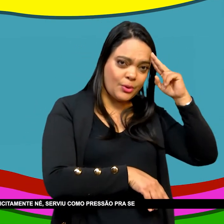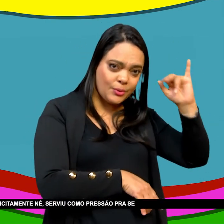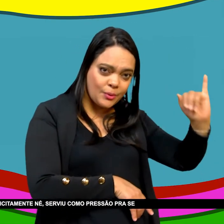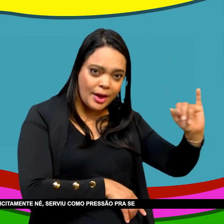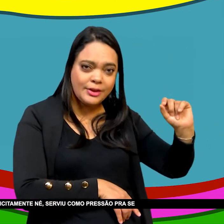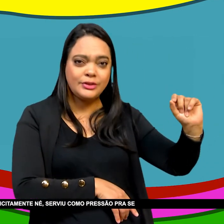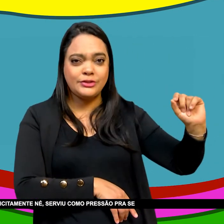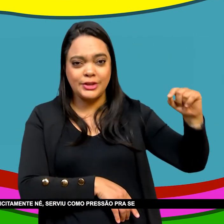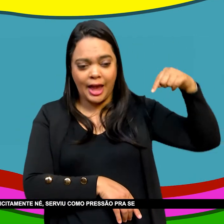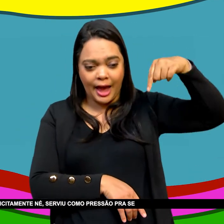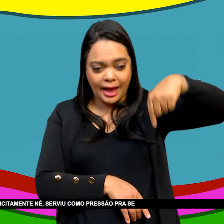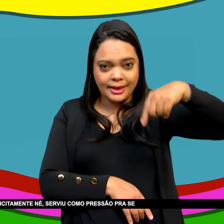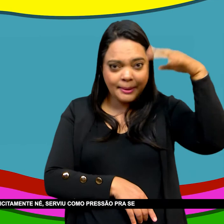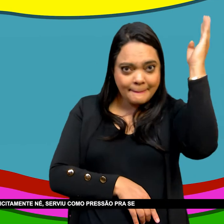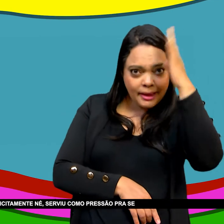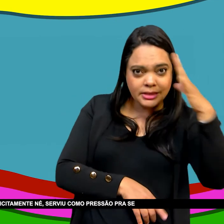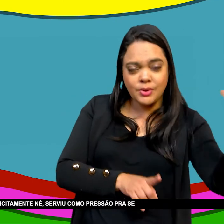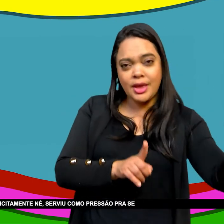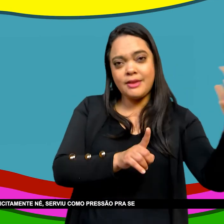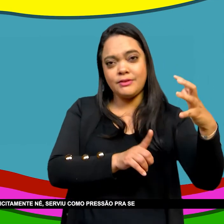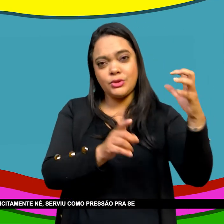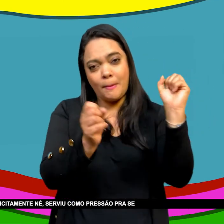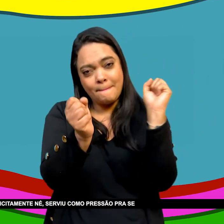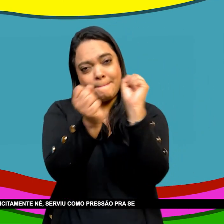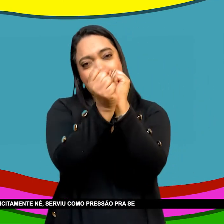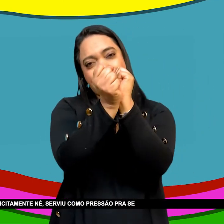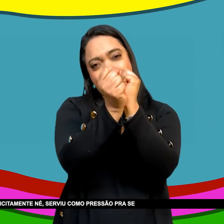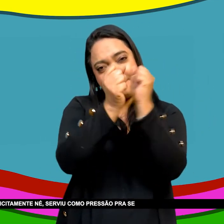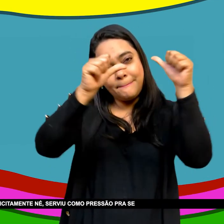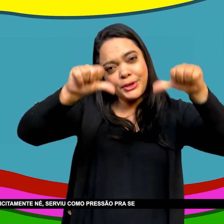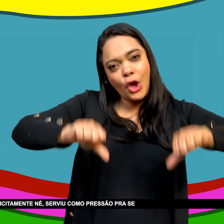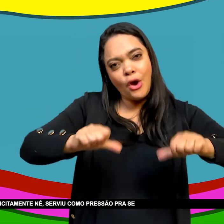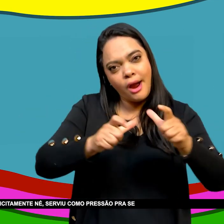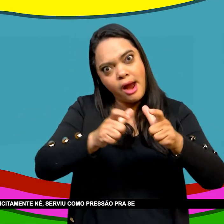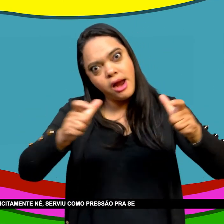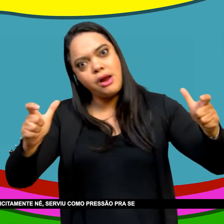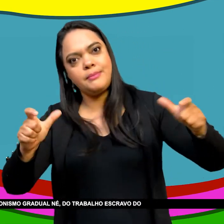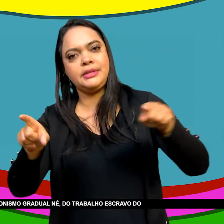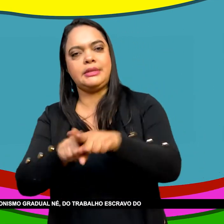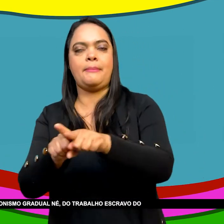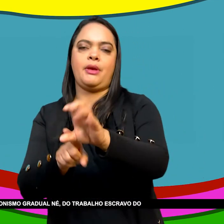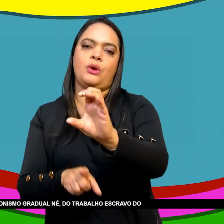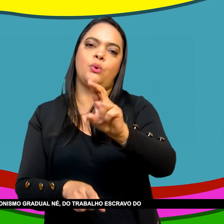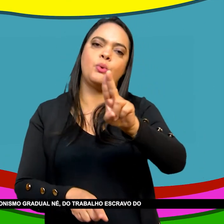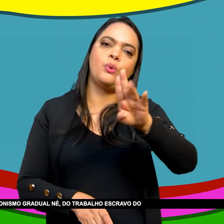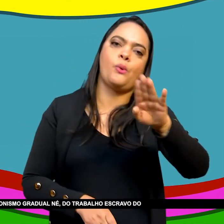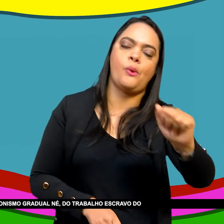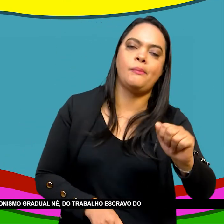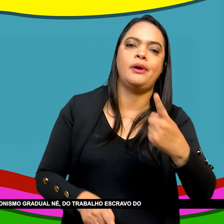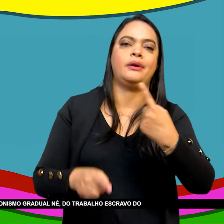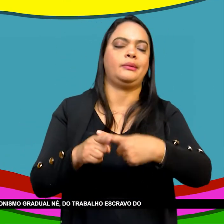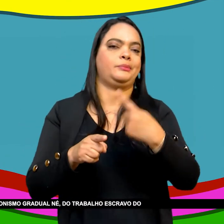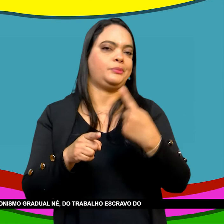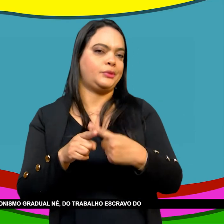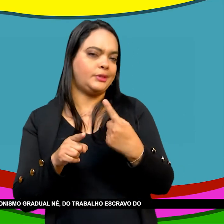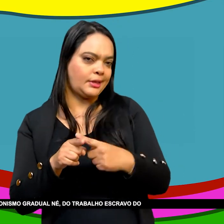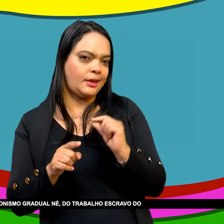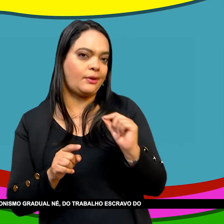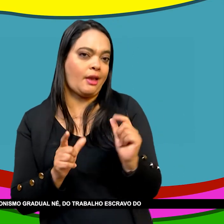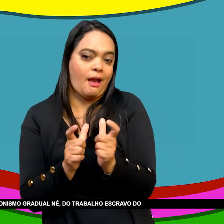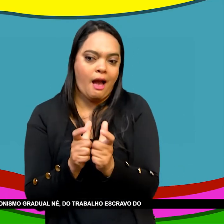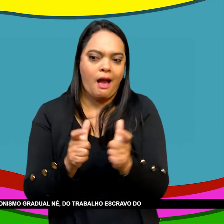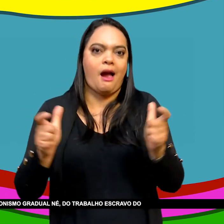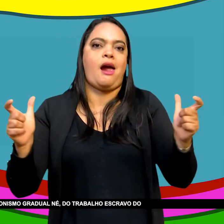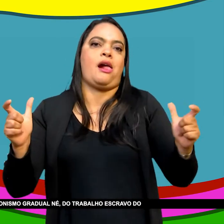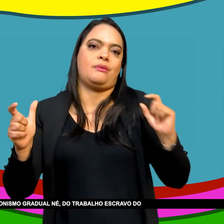Para quem não Admitia explicitamente Serviu como pressão Para se pensar Para se tentar Colocar em